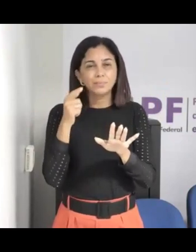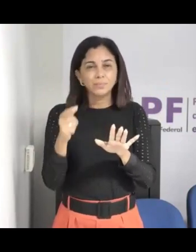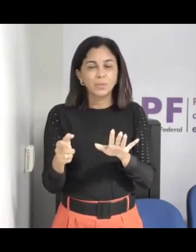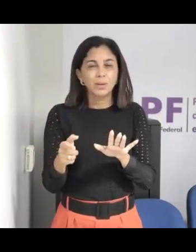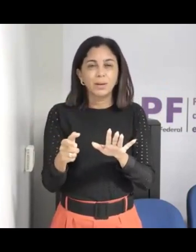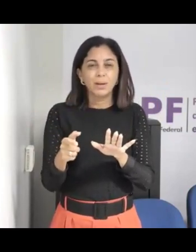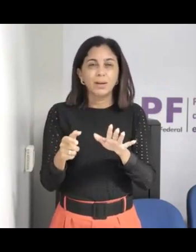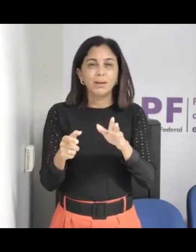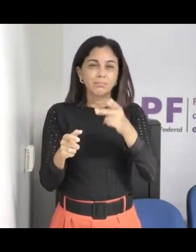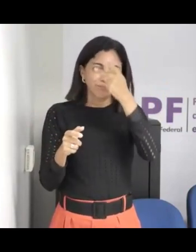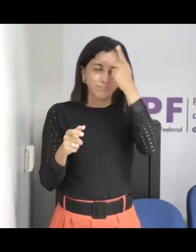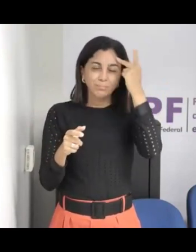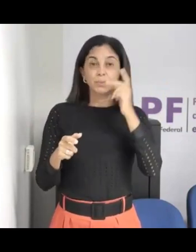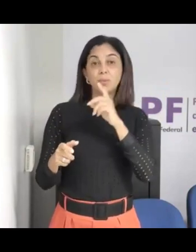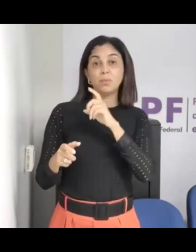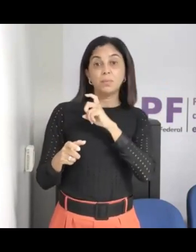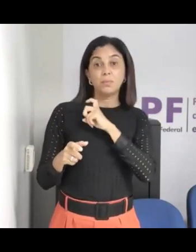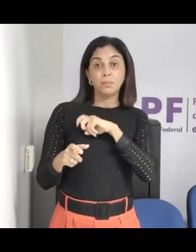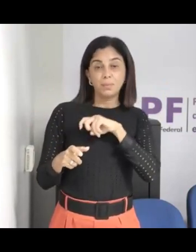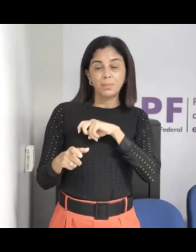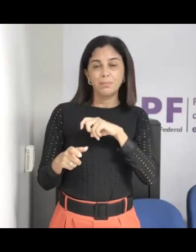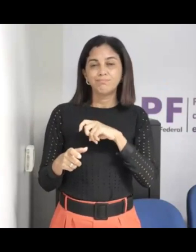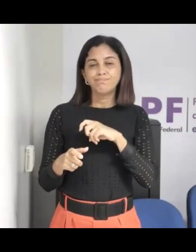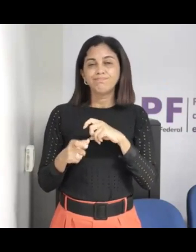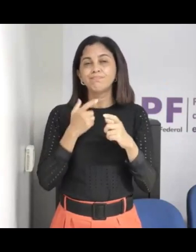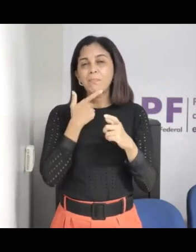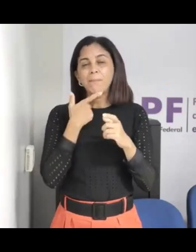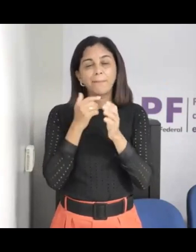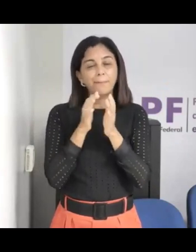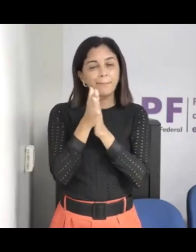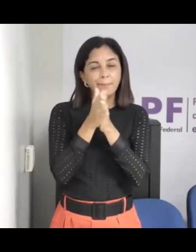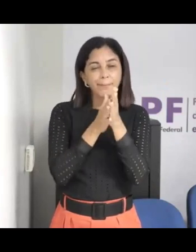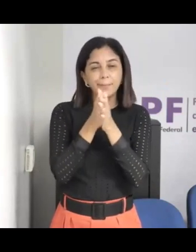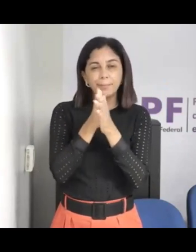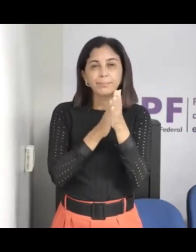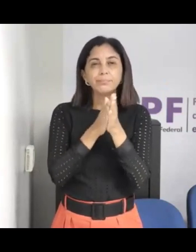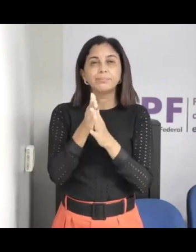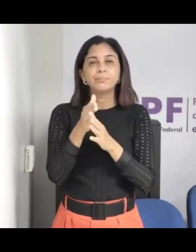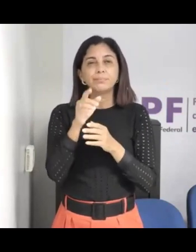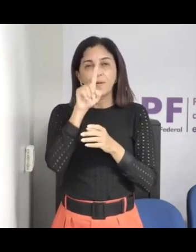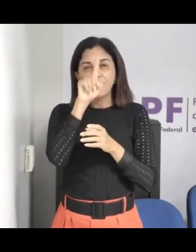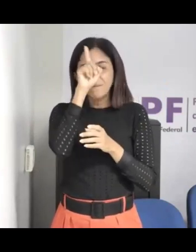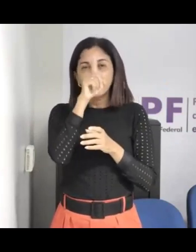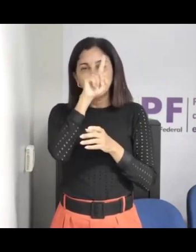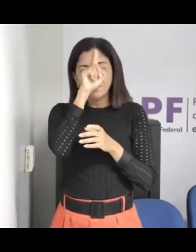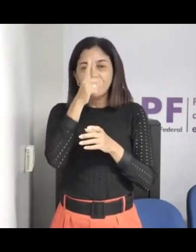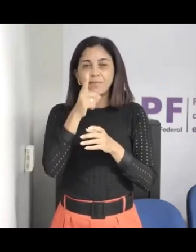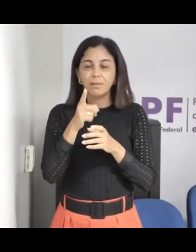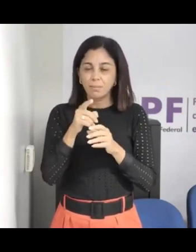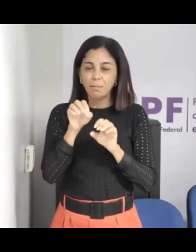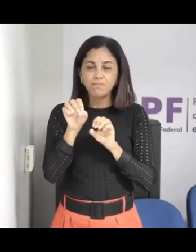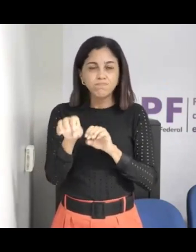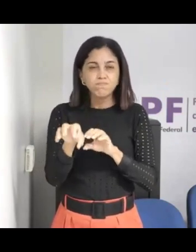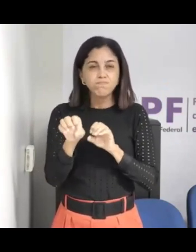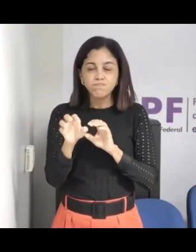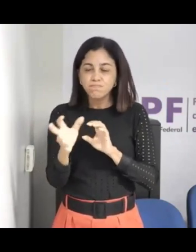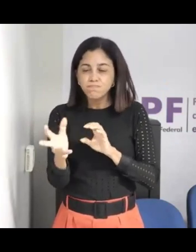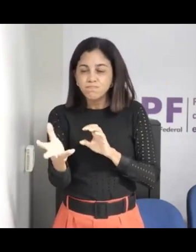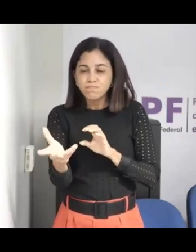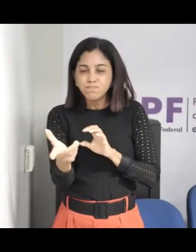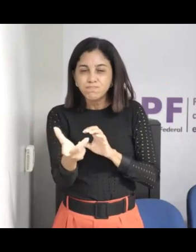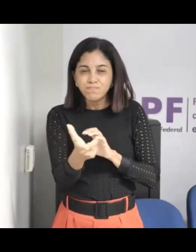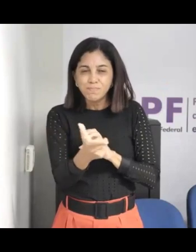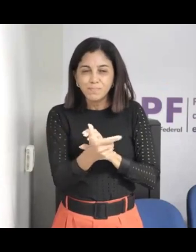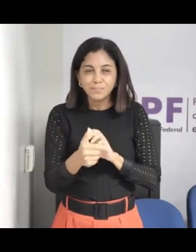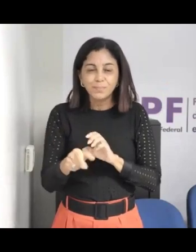criança, você quer dinheiro para comprar o ursinho ali e tal, a criança vai adorar que ela vai ganhar moedinha,